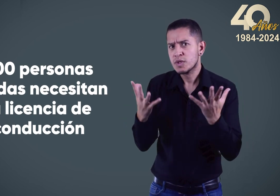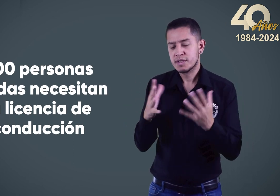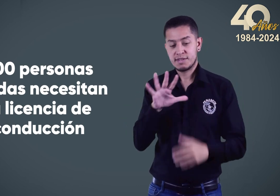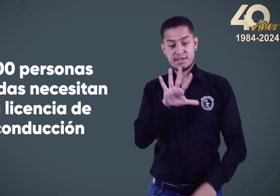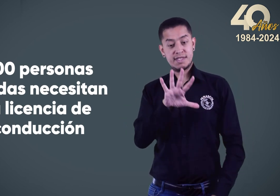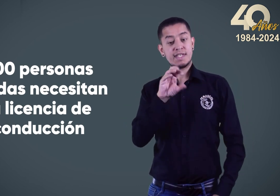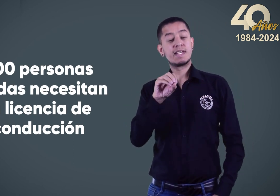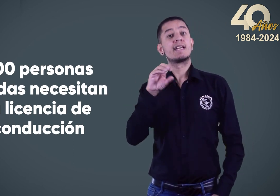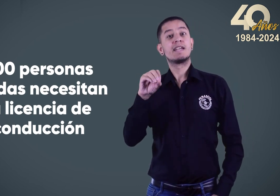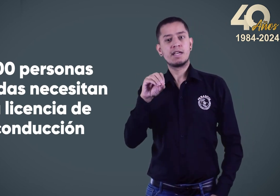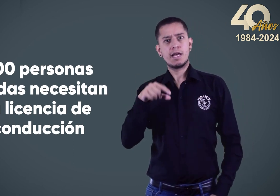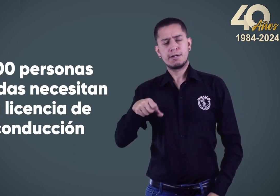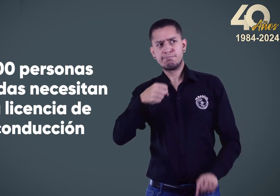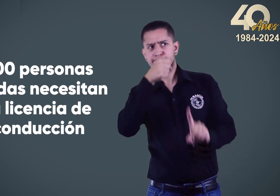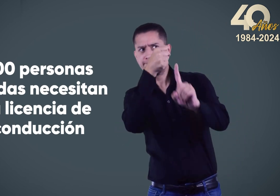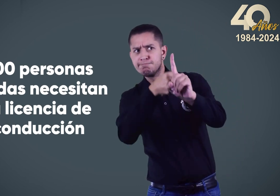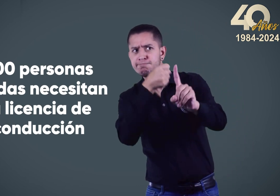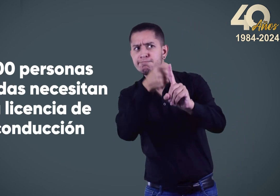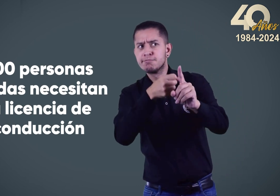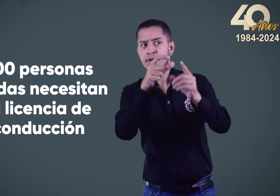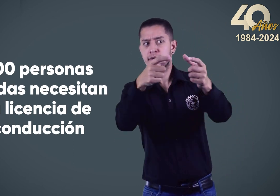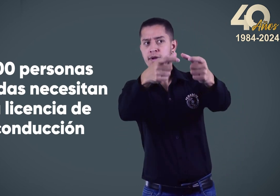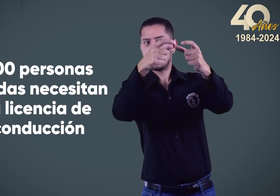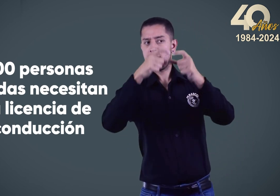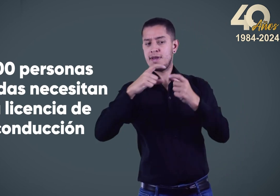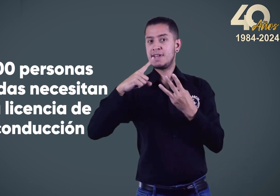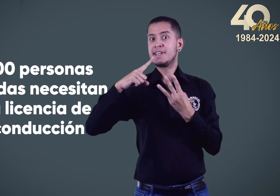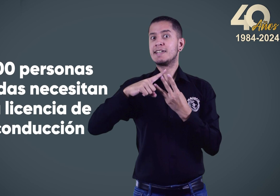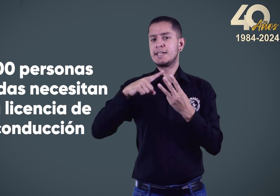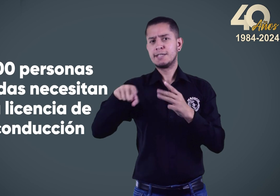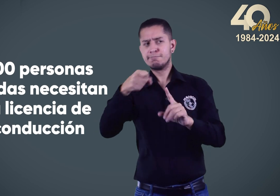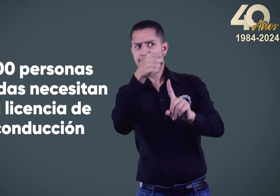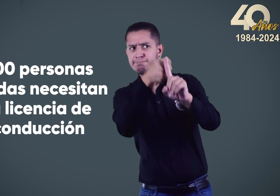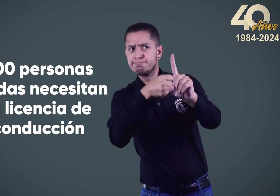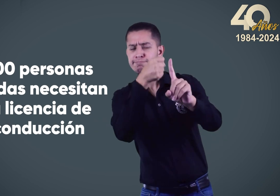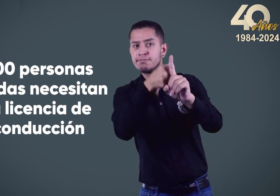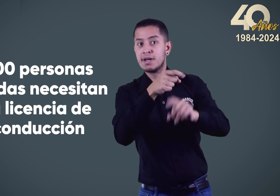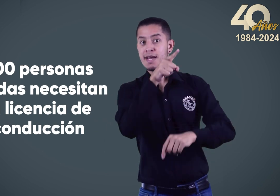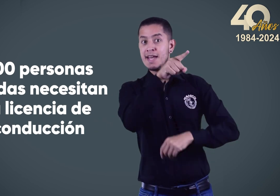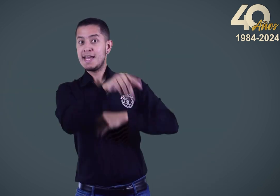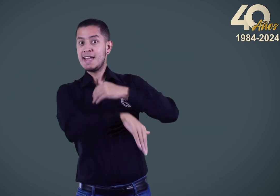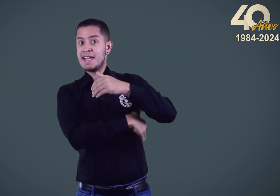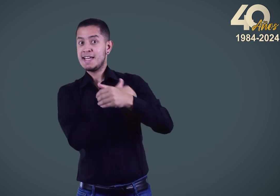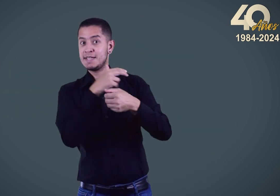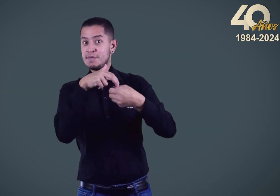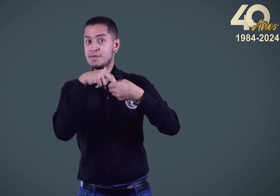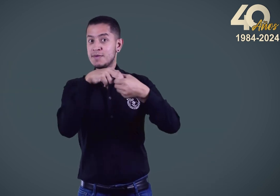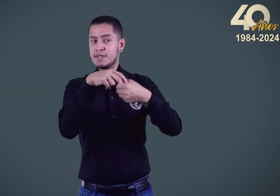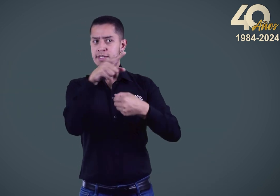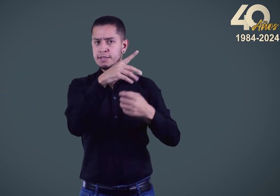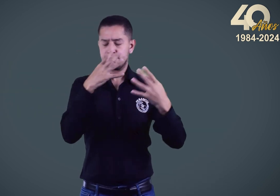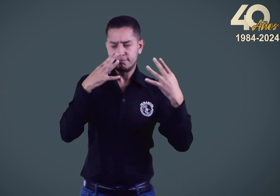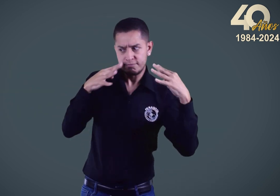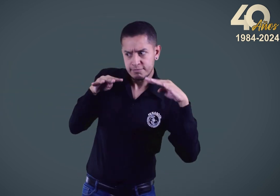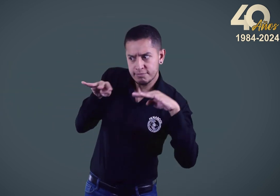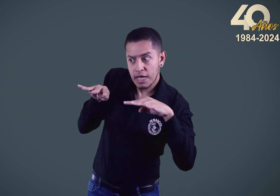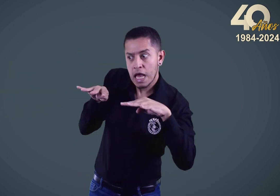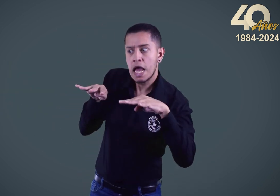personas sordas manifestaron la necesidad de obtener la licencia de conducción mediante la insistencia al Ministerio de Transporte.